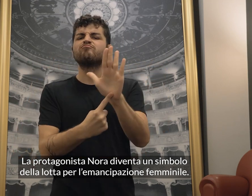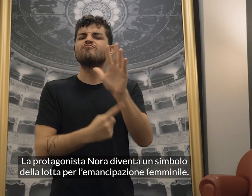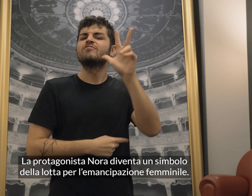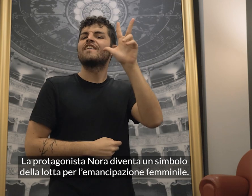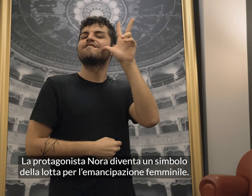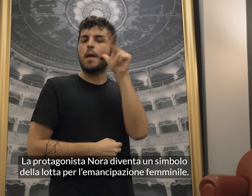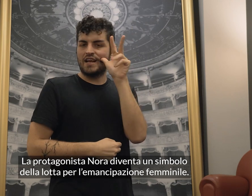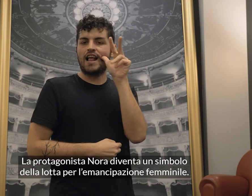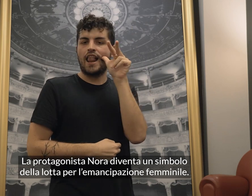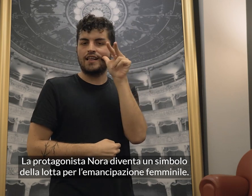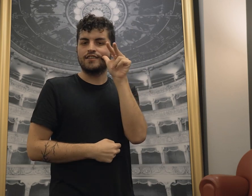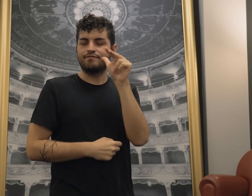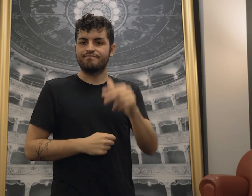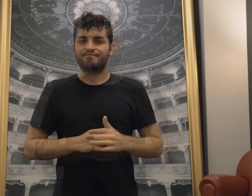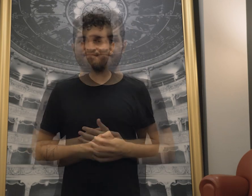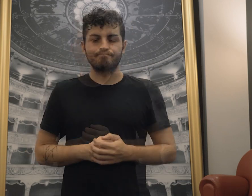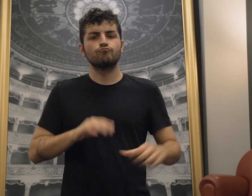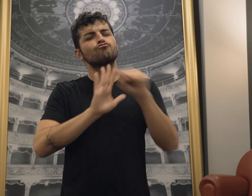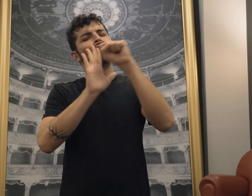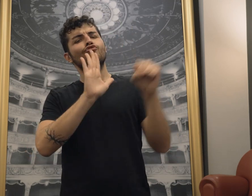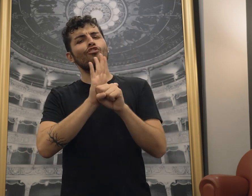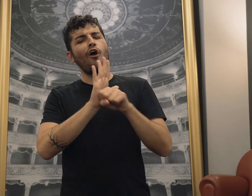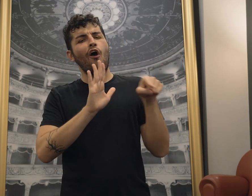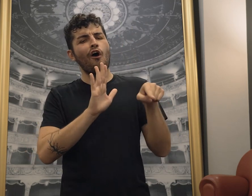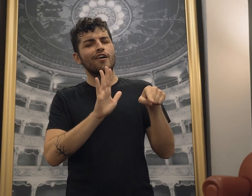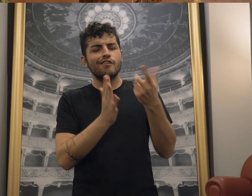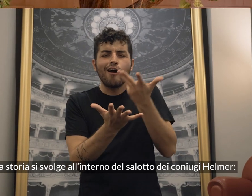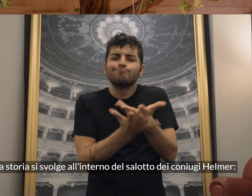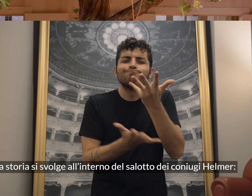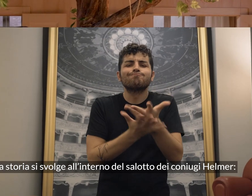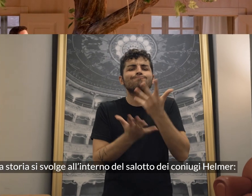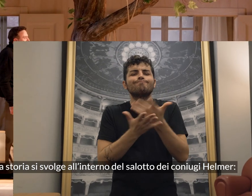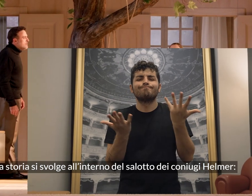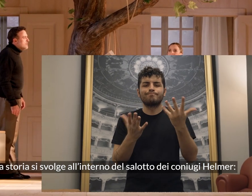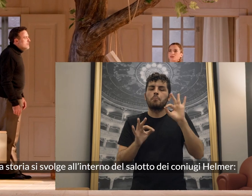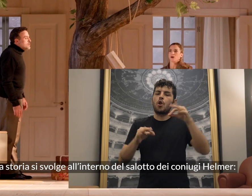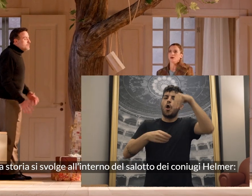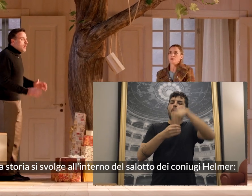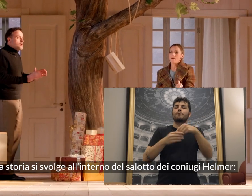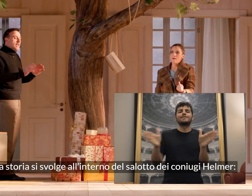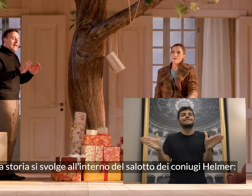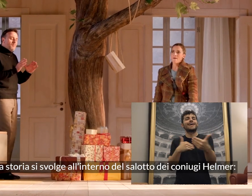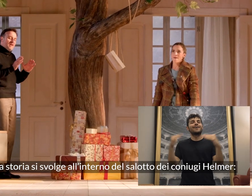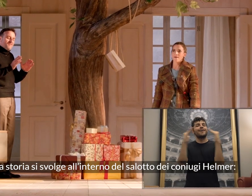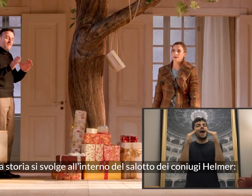'emancipazione femminile. Tutta la storia si svolge all